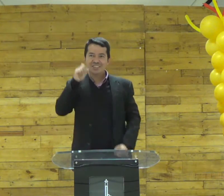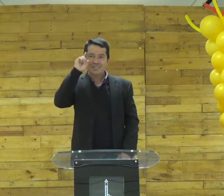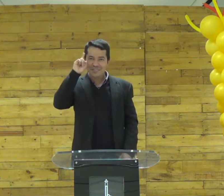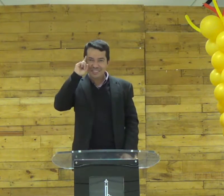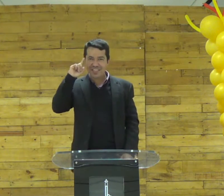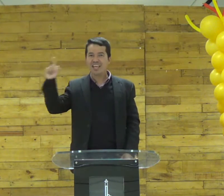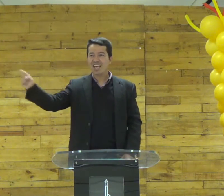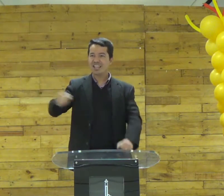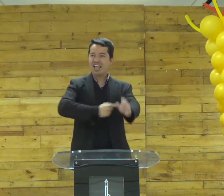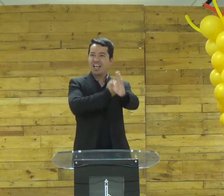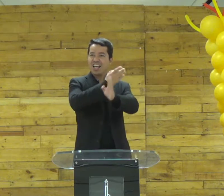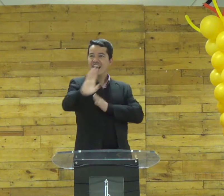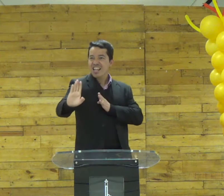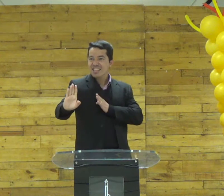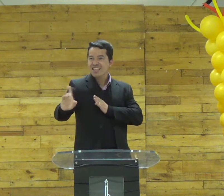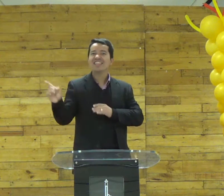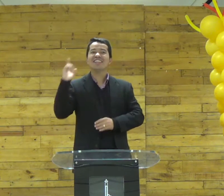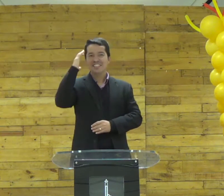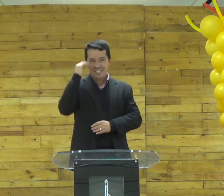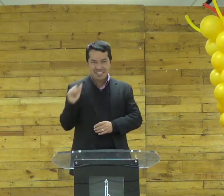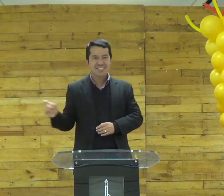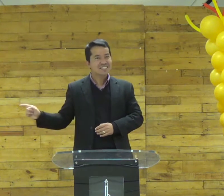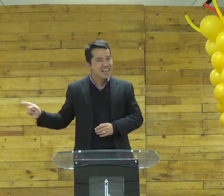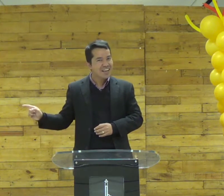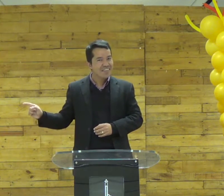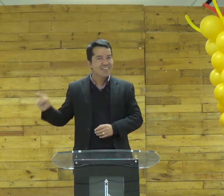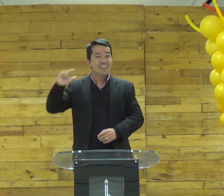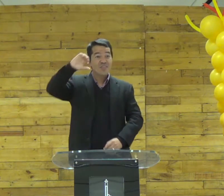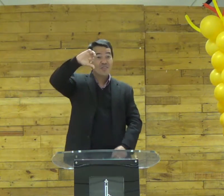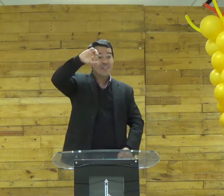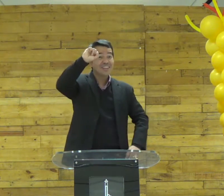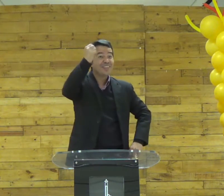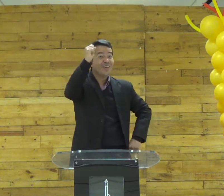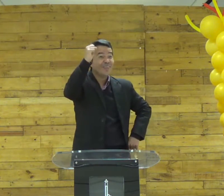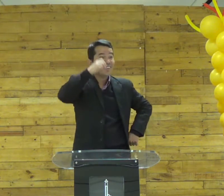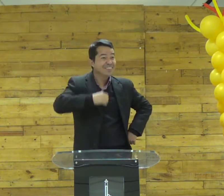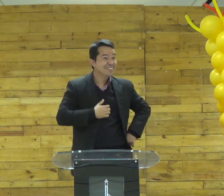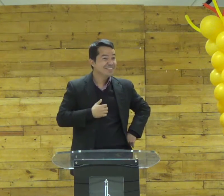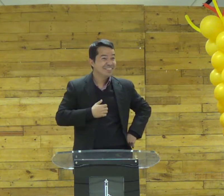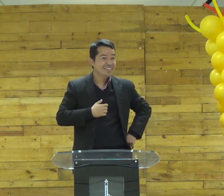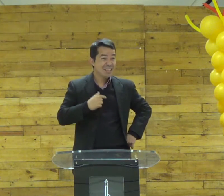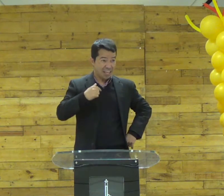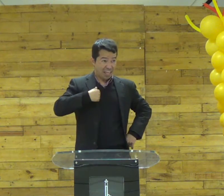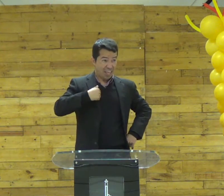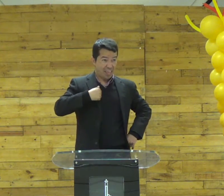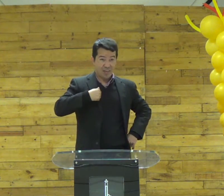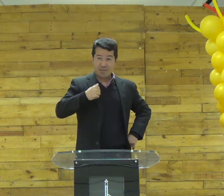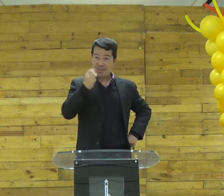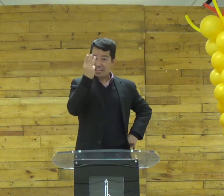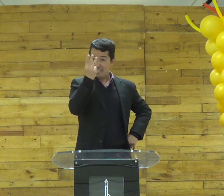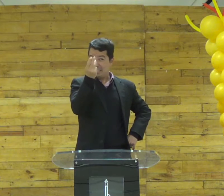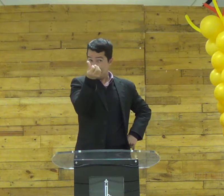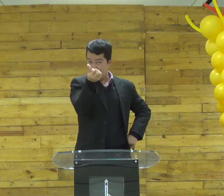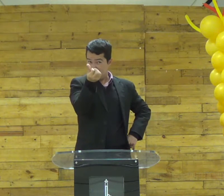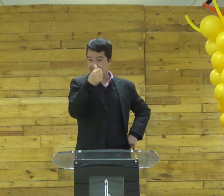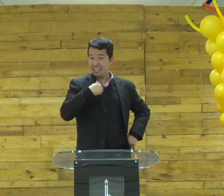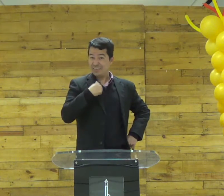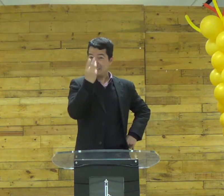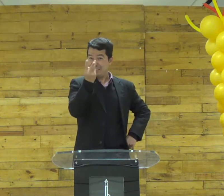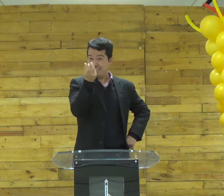e faz academia e faz karatê sabe é com 98 anos eu tenho 36